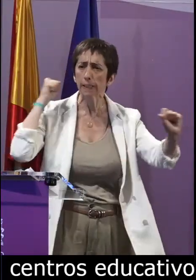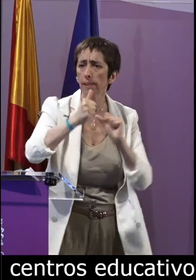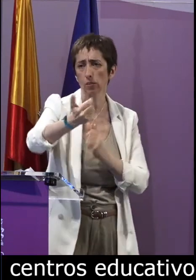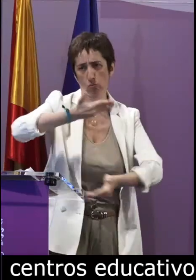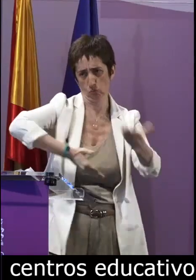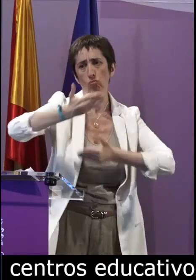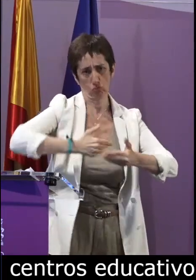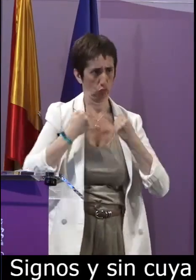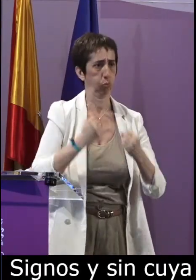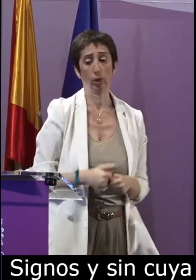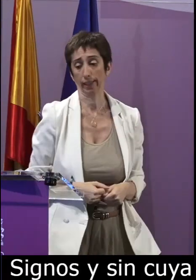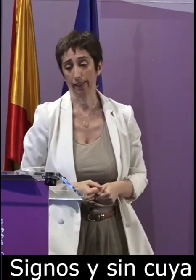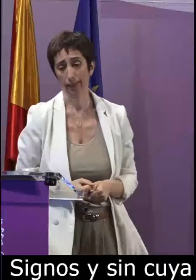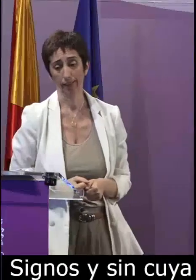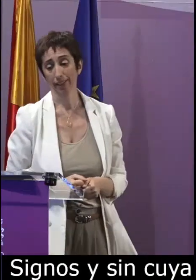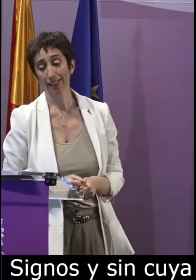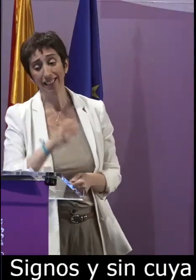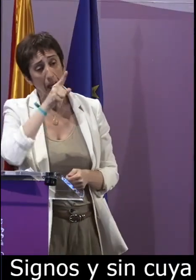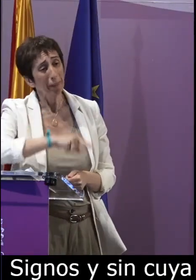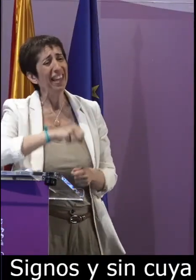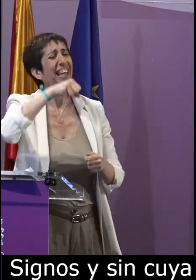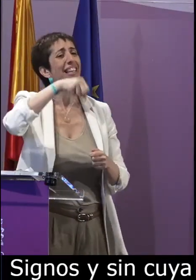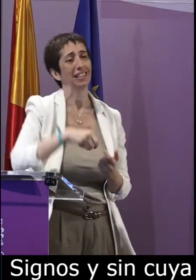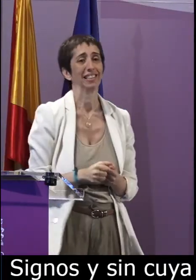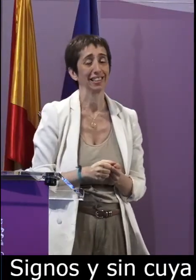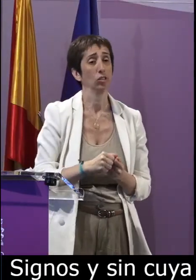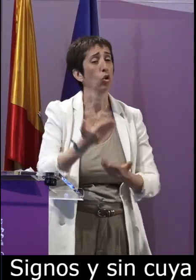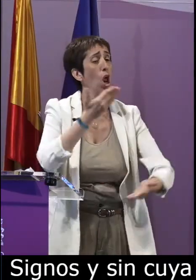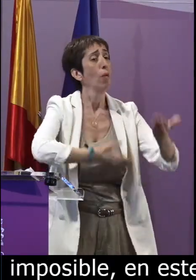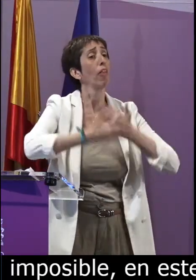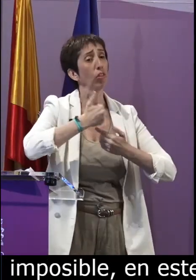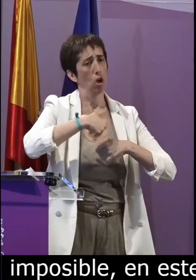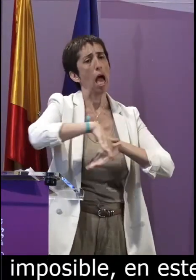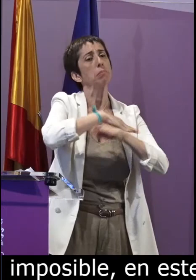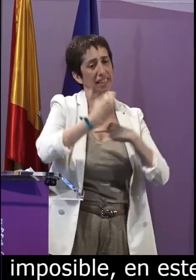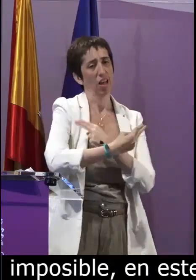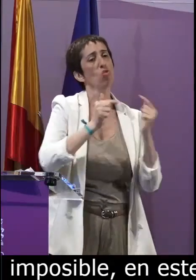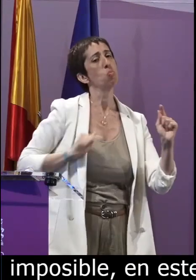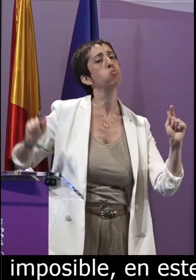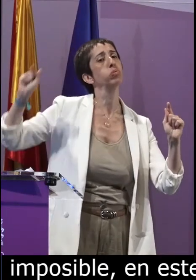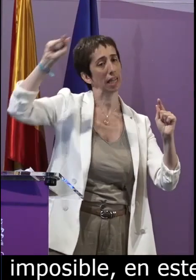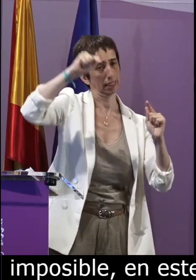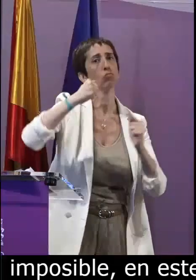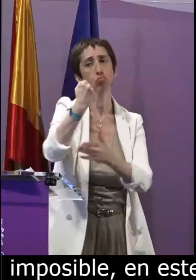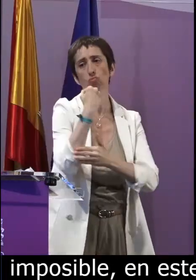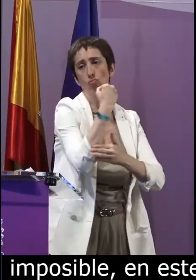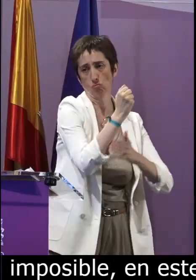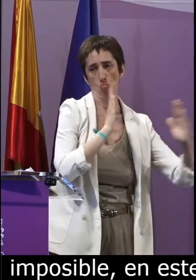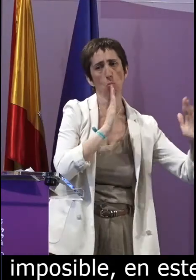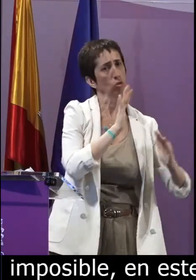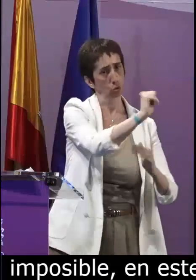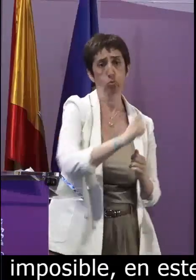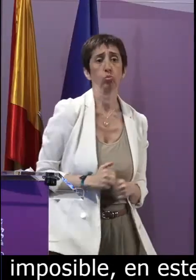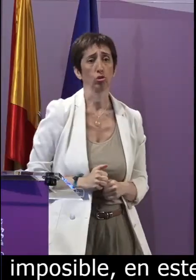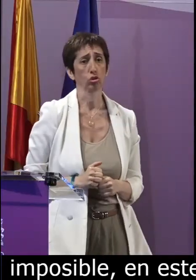quiero llamar atención sobre el colegio El Sol el Ponce de León y el Gaudem que nos han colaborado con nosotros de forma muy